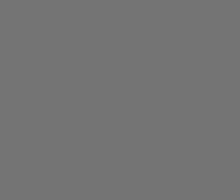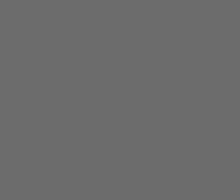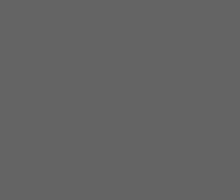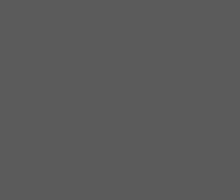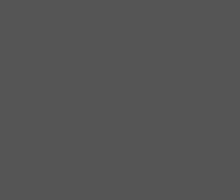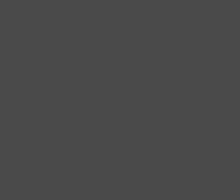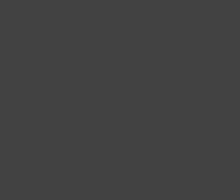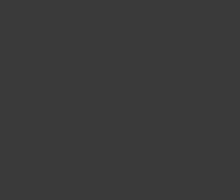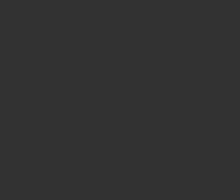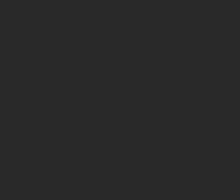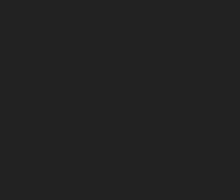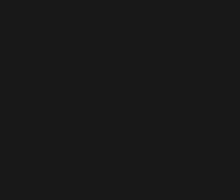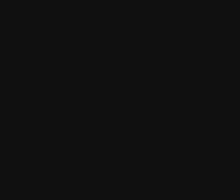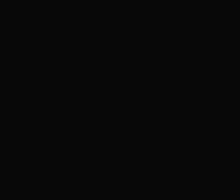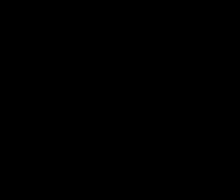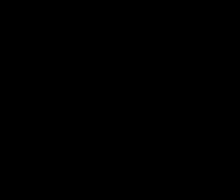Sous-titrage